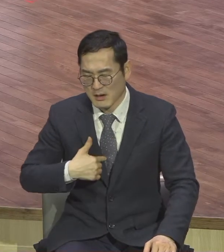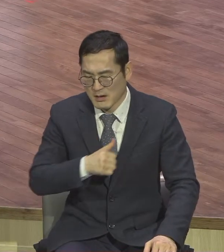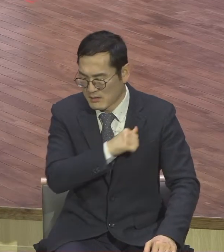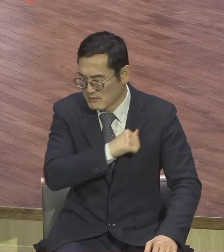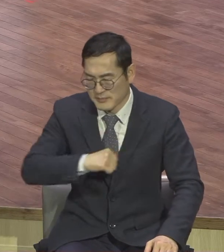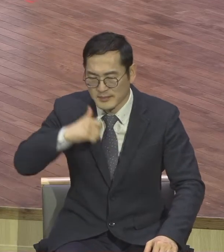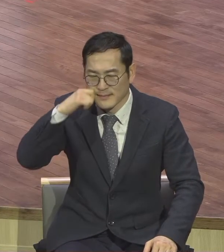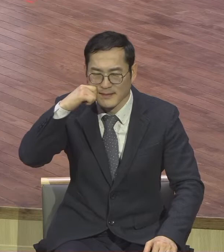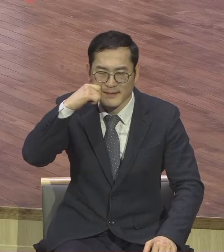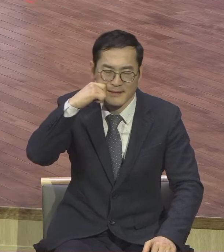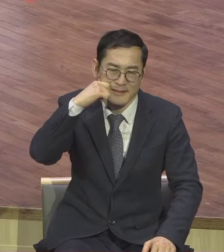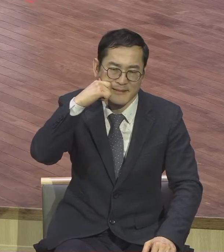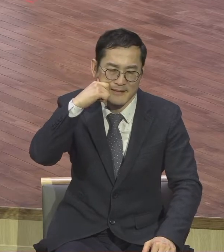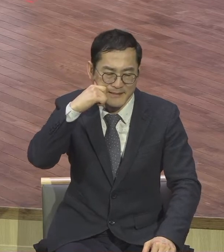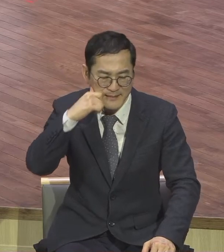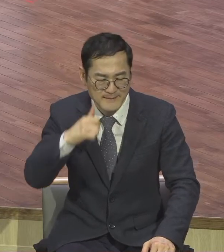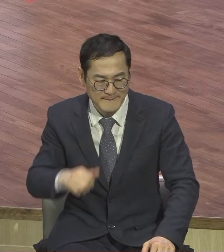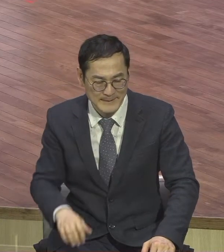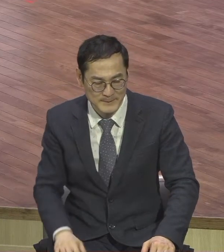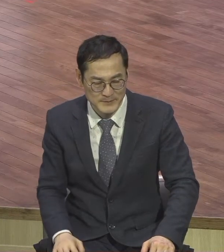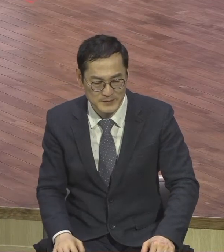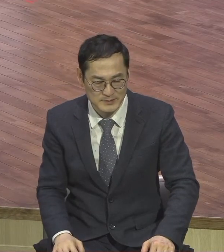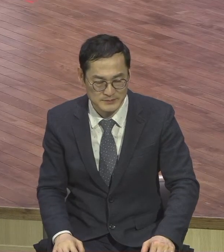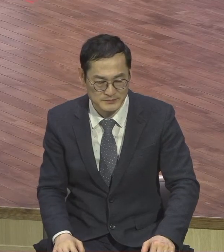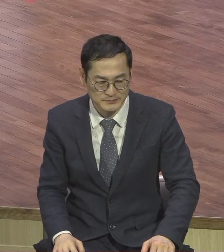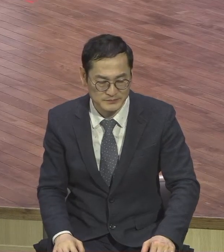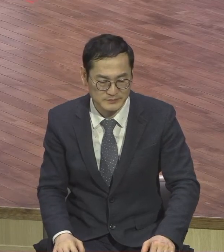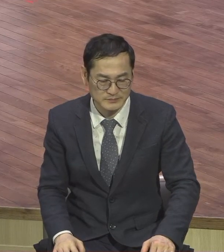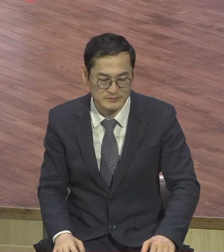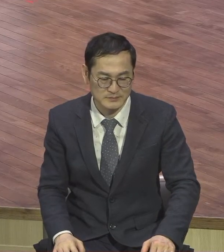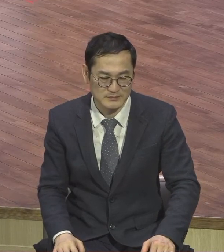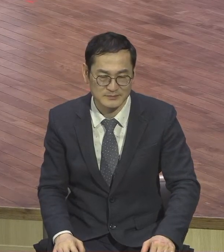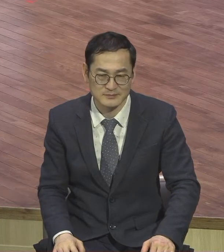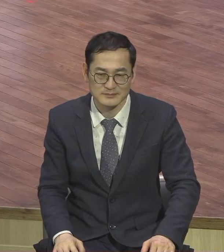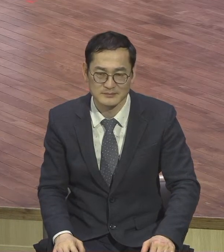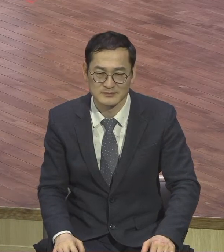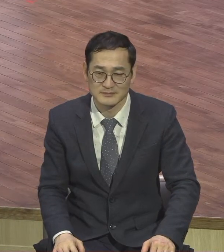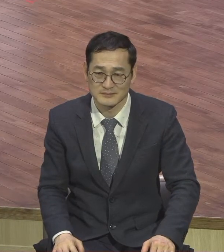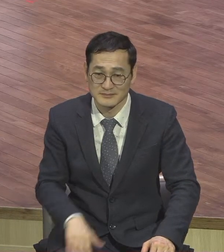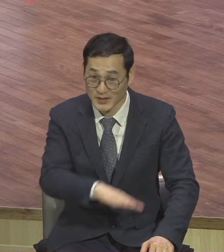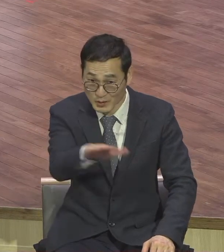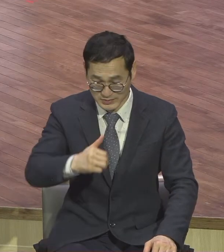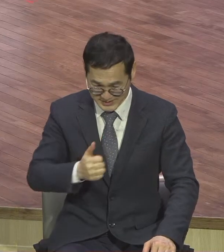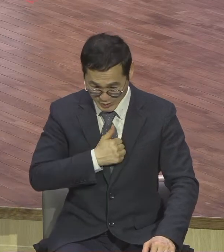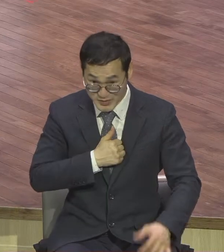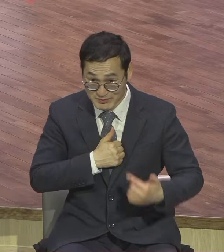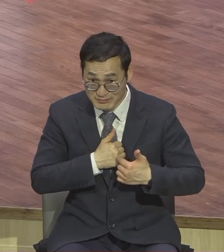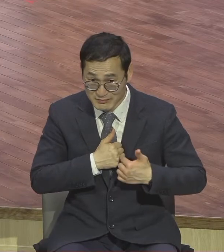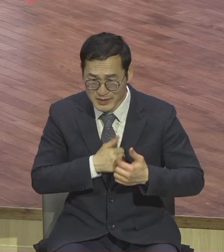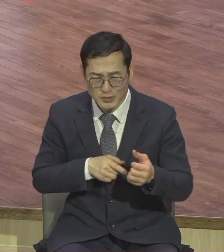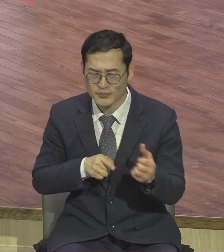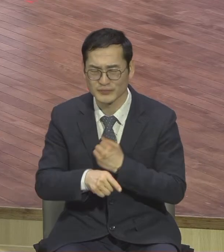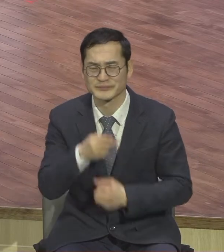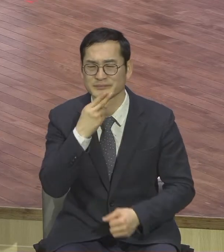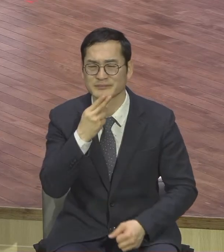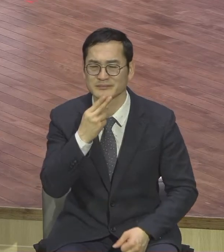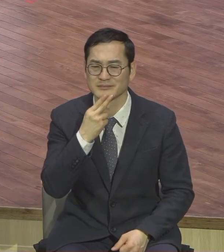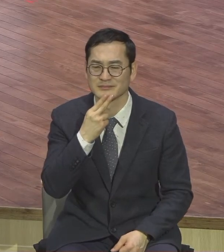때문에 이거 갈라디아 이상 입지 않아서 그래요 무슨 자존심을 오늘부터 계획에 던지시기